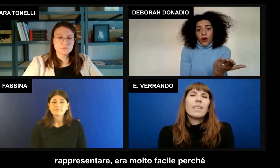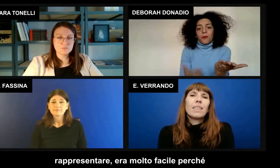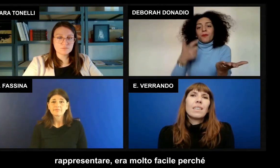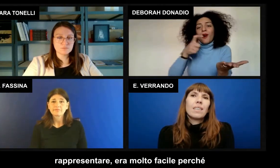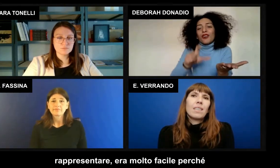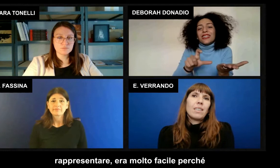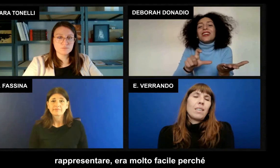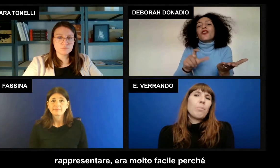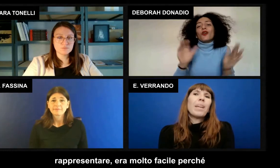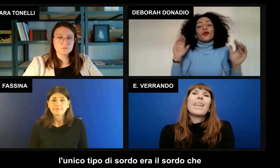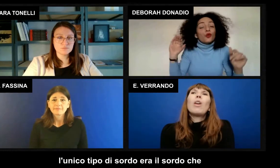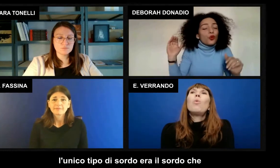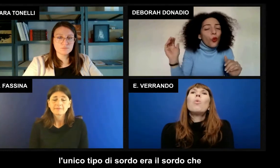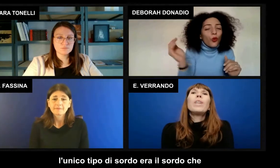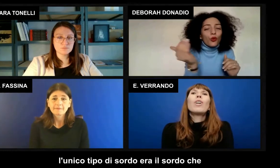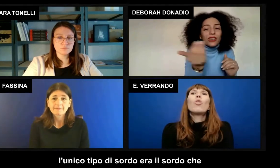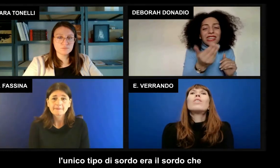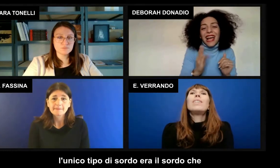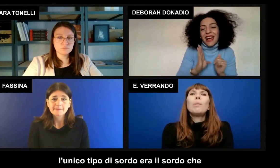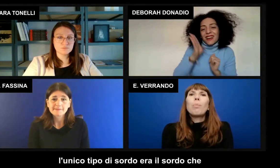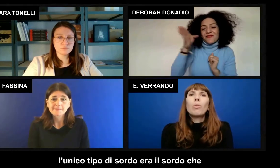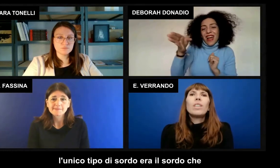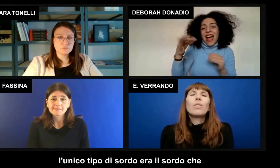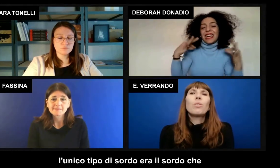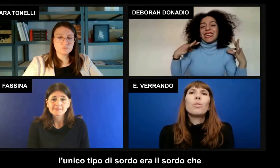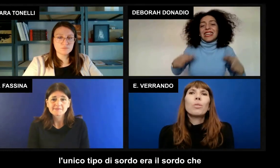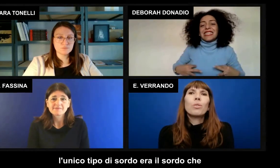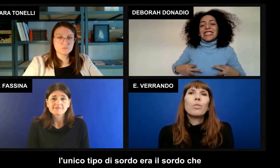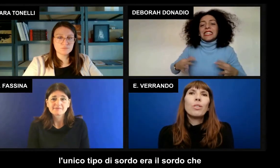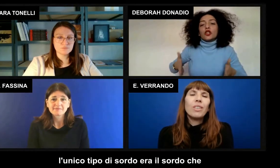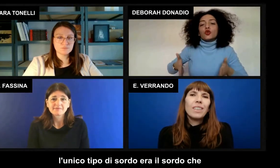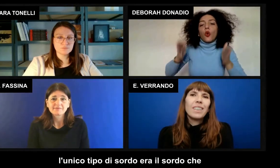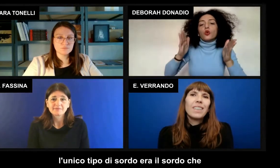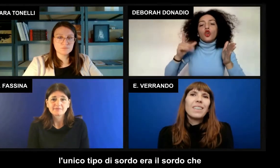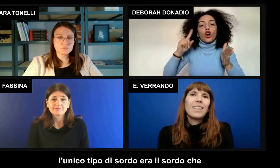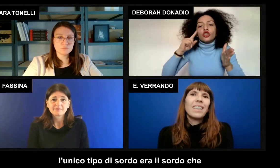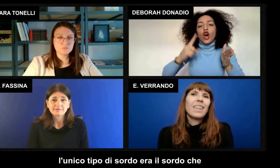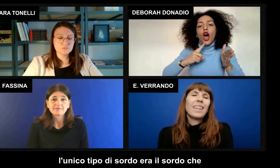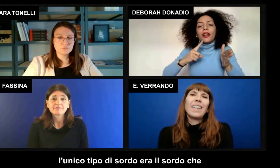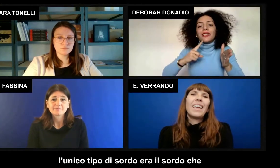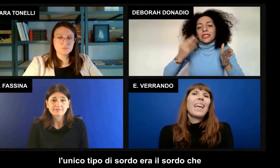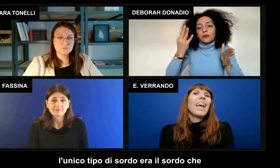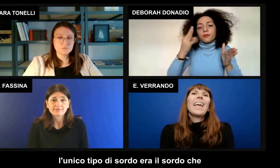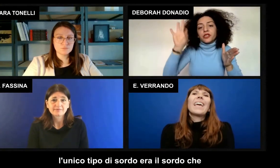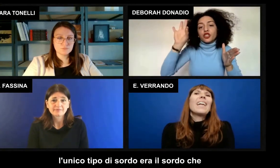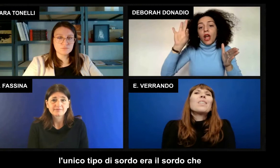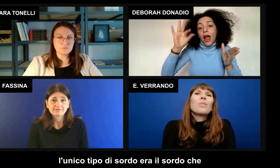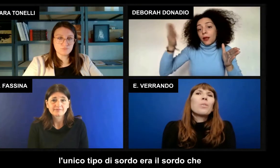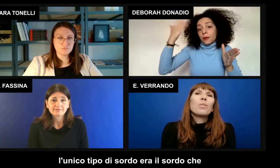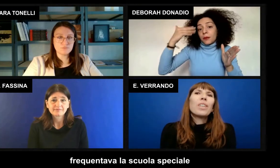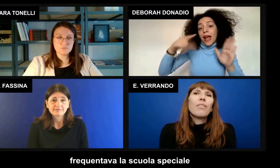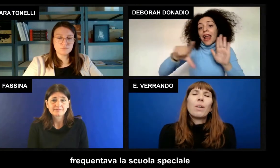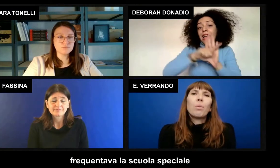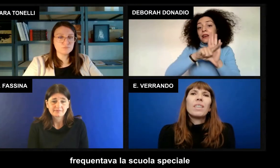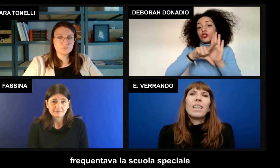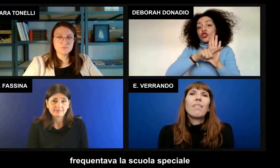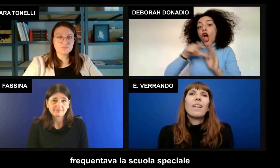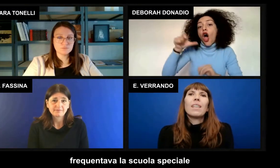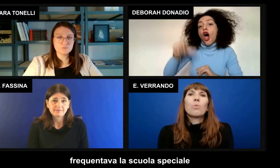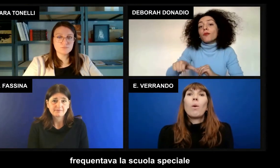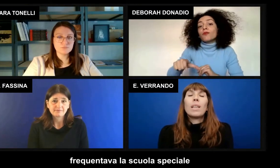perché l'unico tipo di sordo era il sordo che